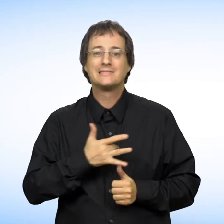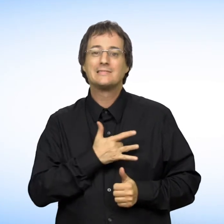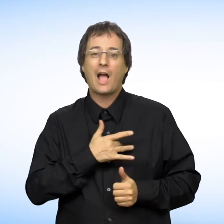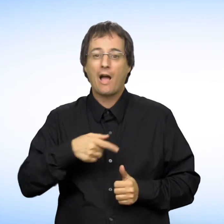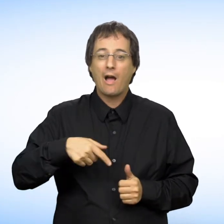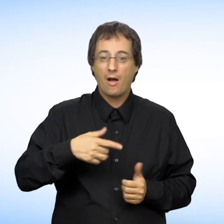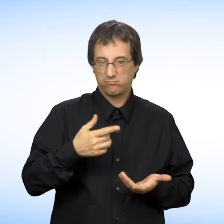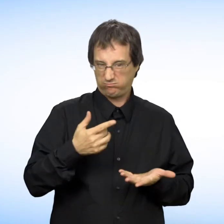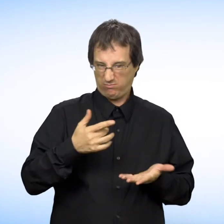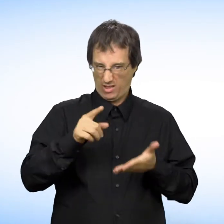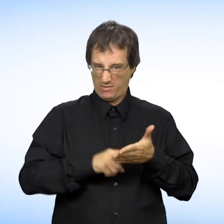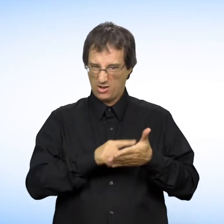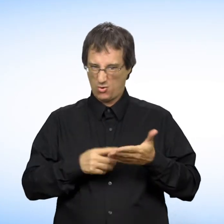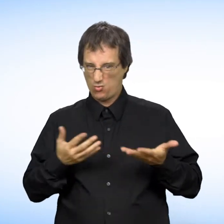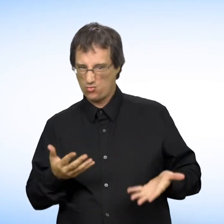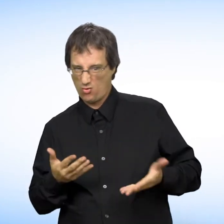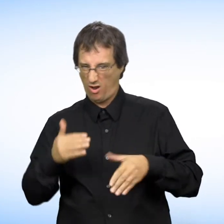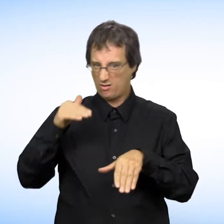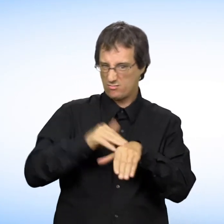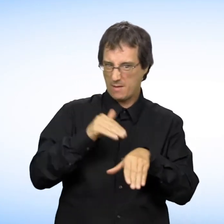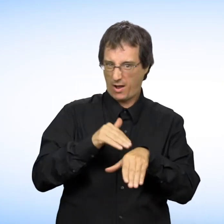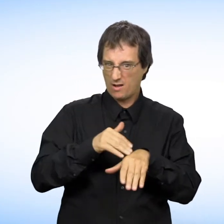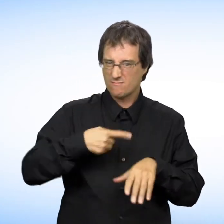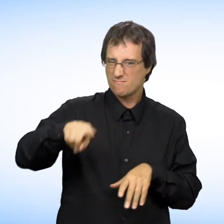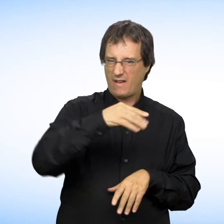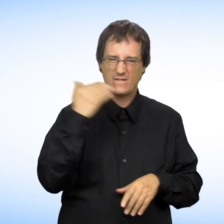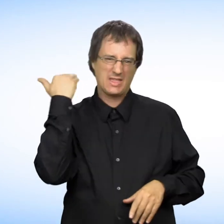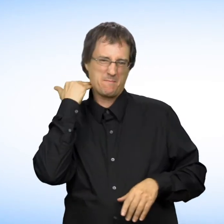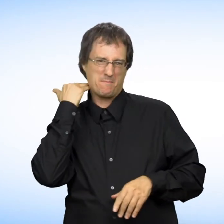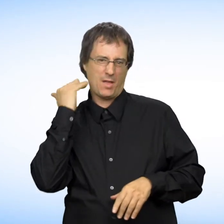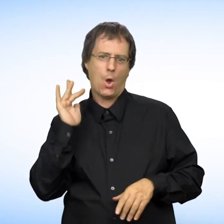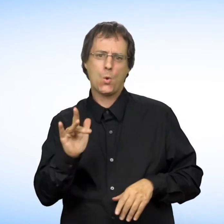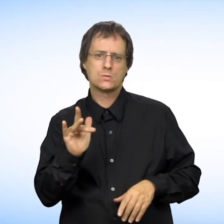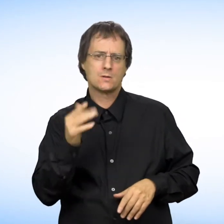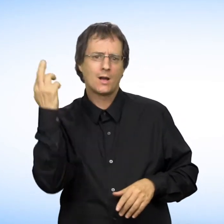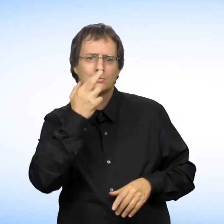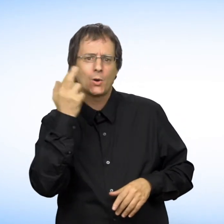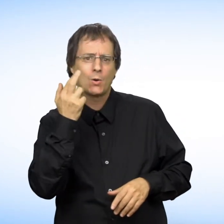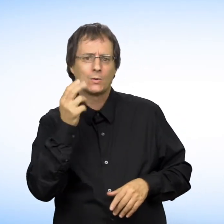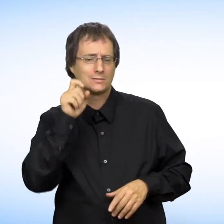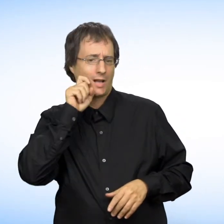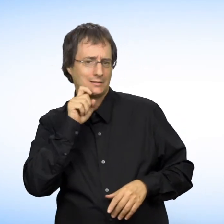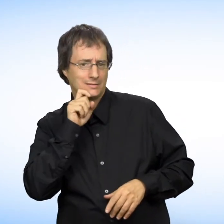Si vous croyez avoir été victime de discrimination ou de harcèlement en vertu de ce motif,